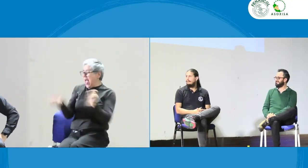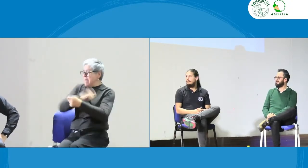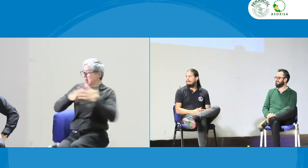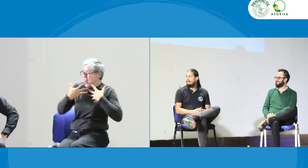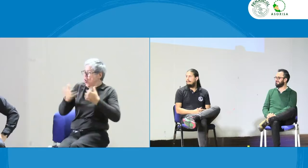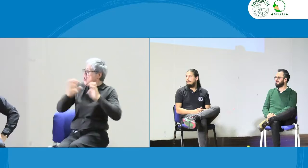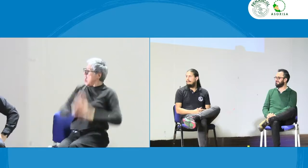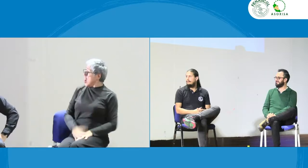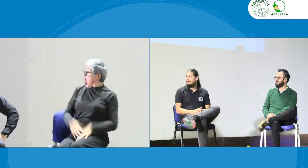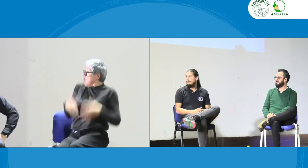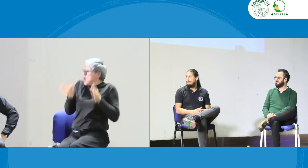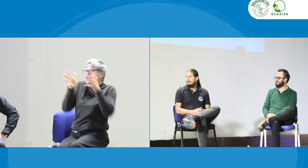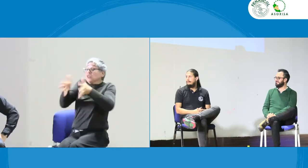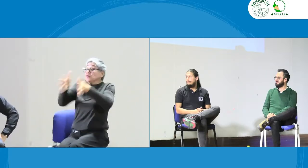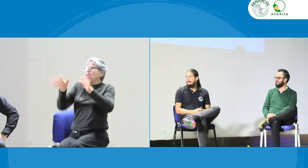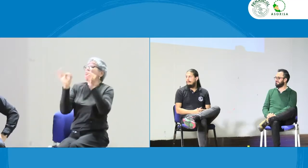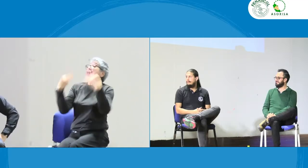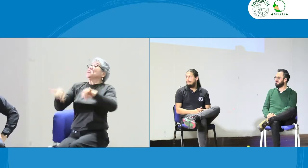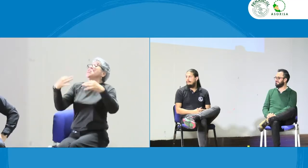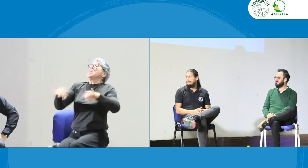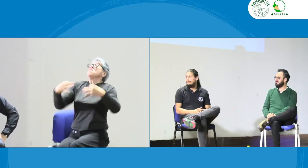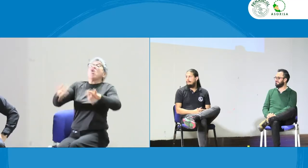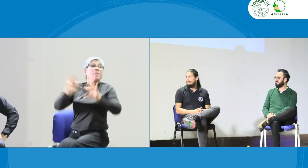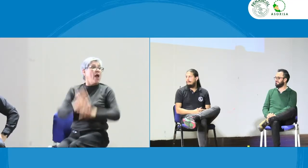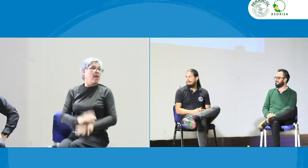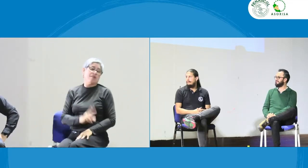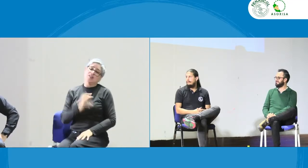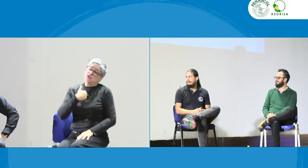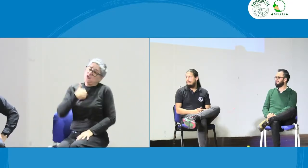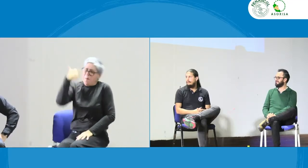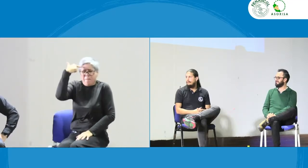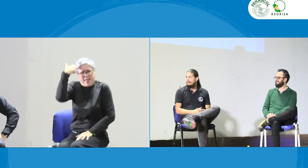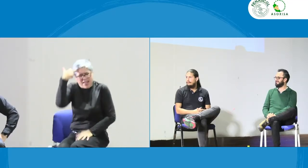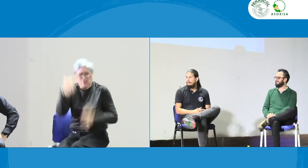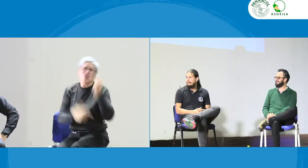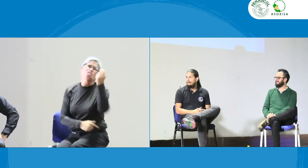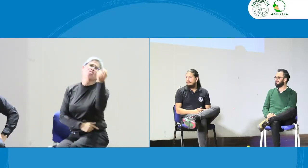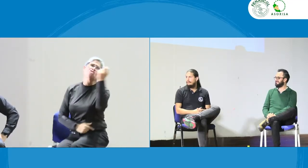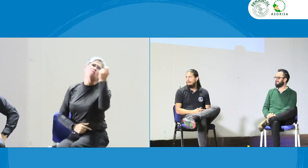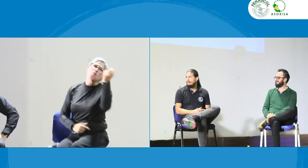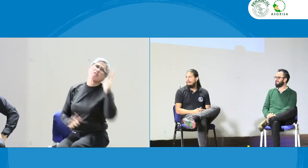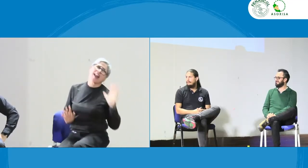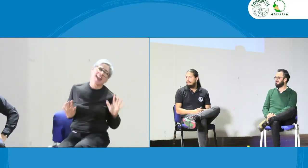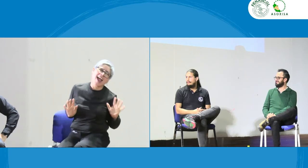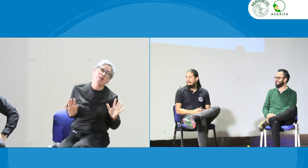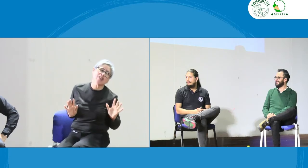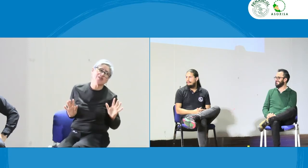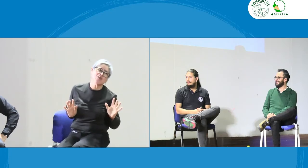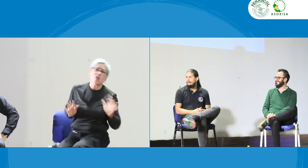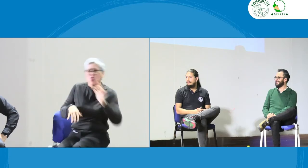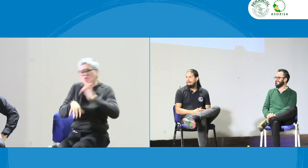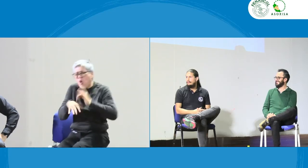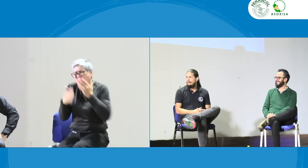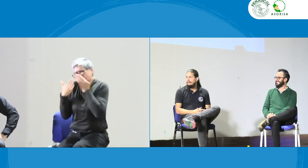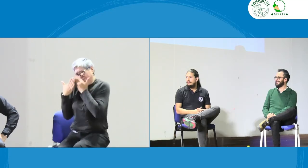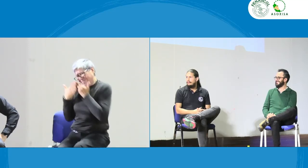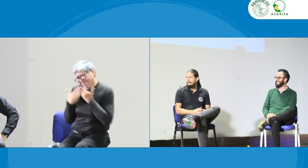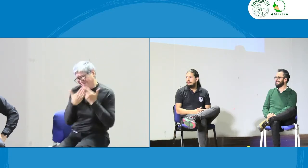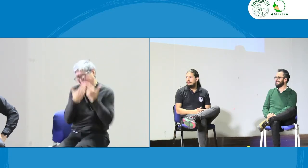quiero. Hay algunos intérpretes que es lo que quiero y continúa con la informalidad, eso me parece un aspecto muy delicado que